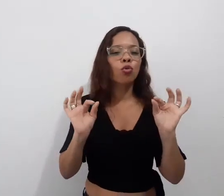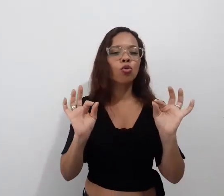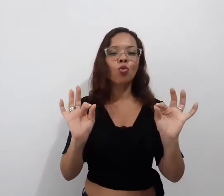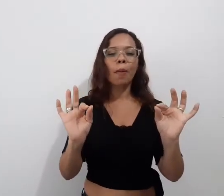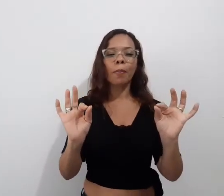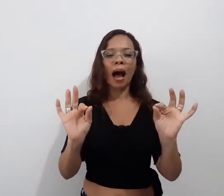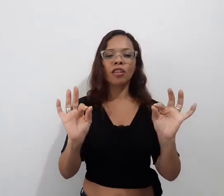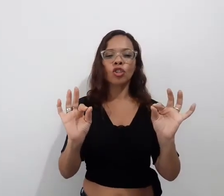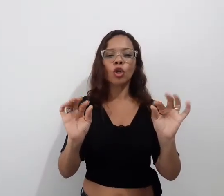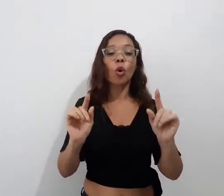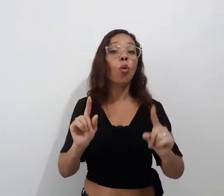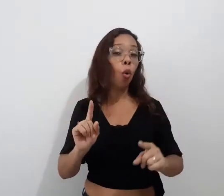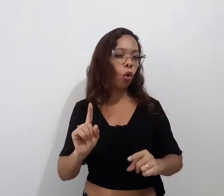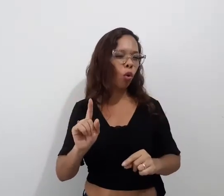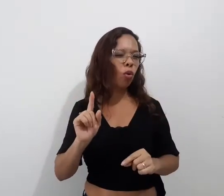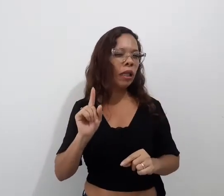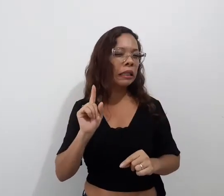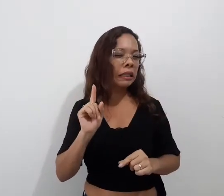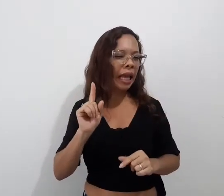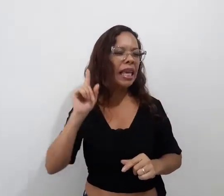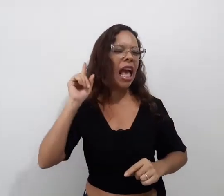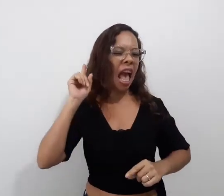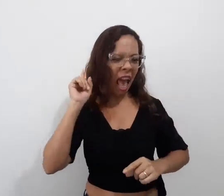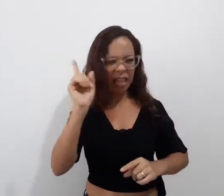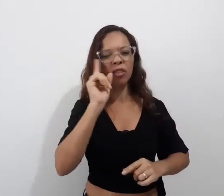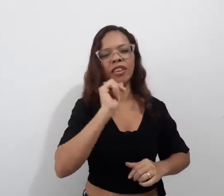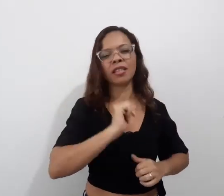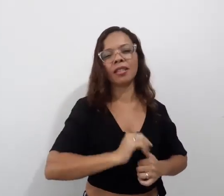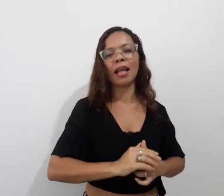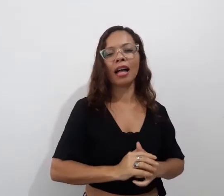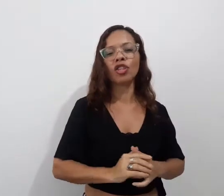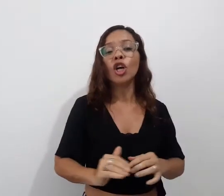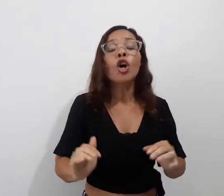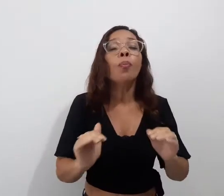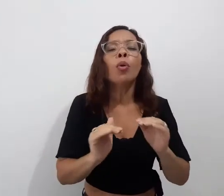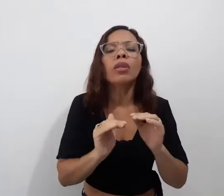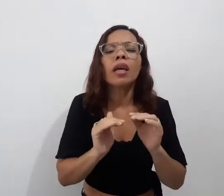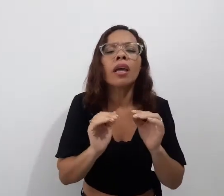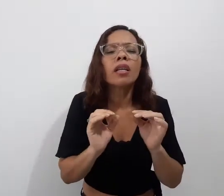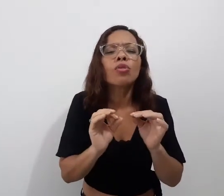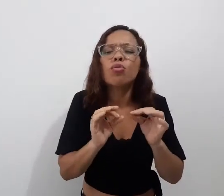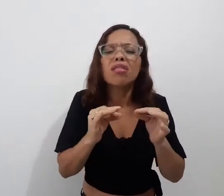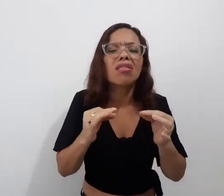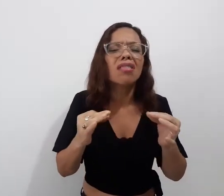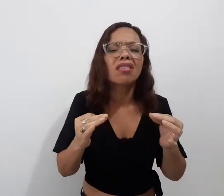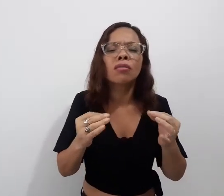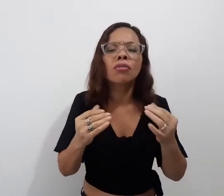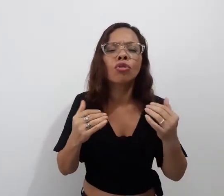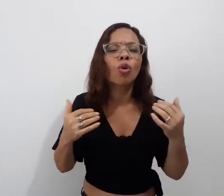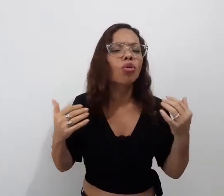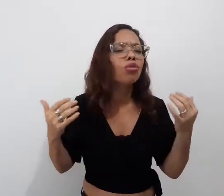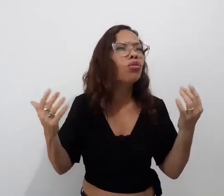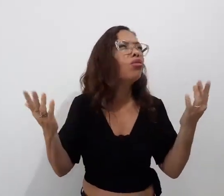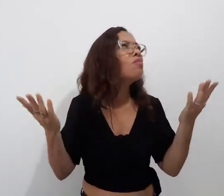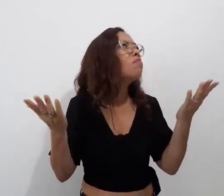sua parte, o corona tem é diversidade, pondo em risco sim toda a